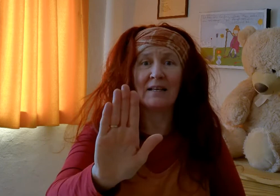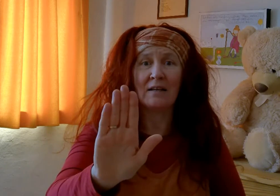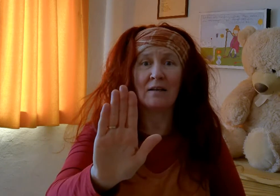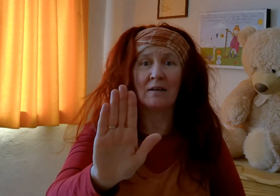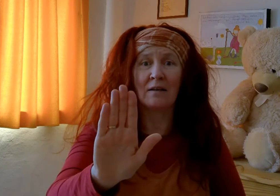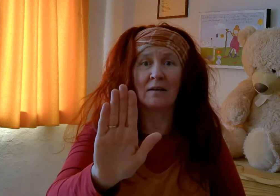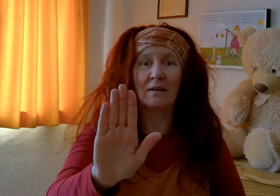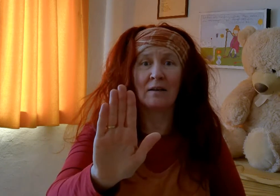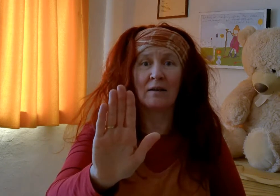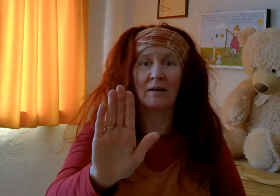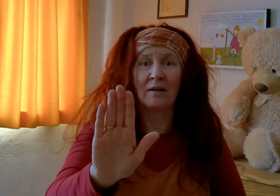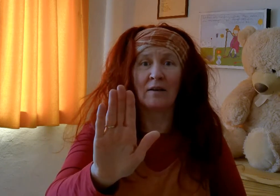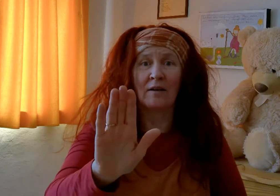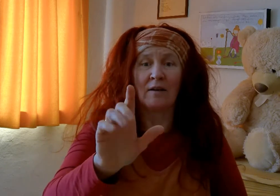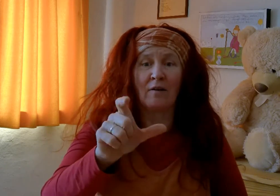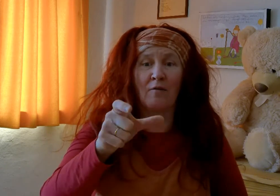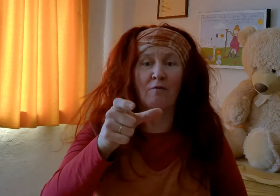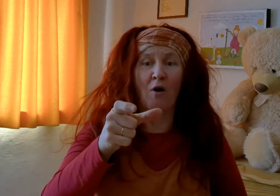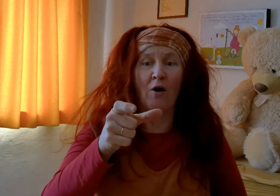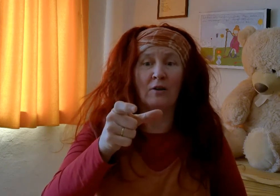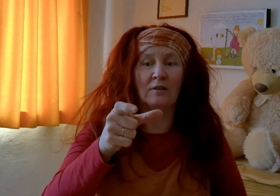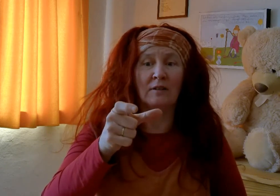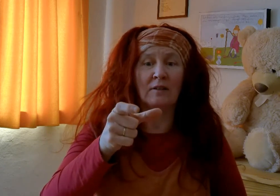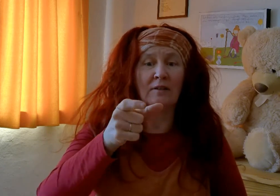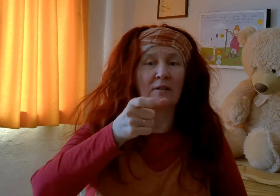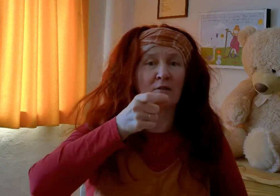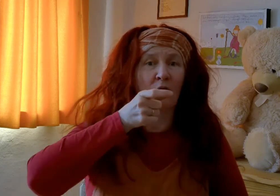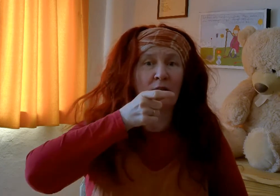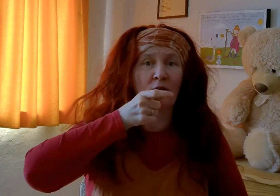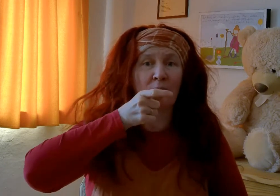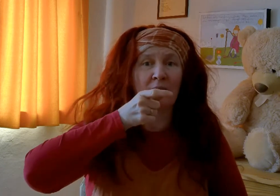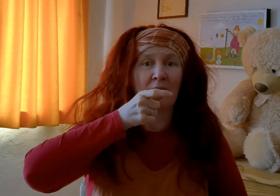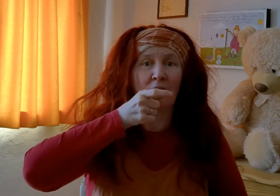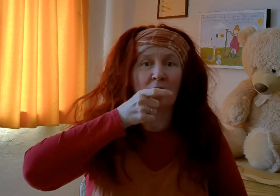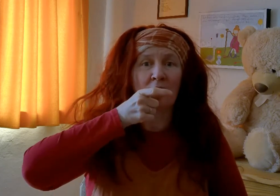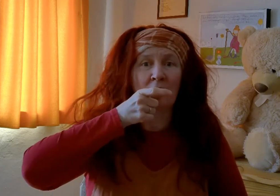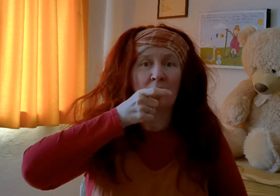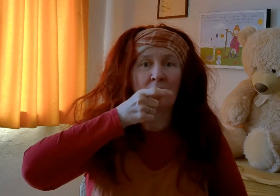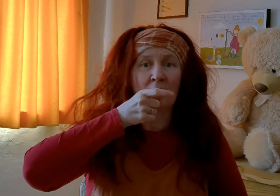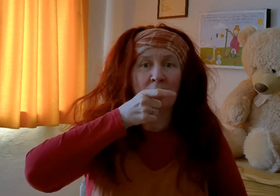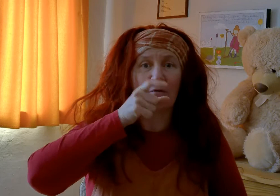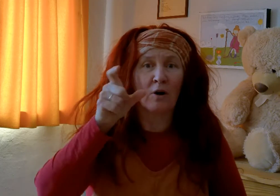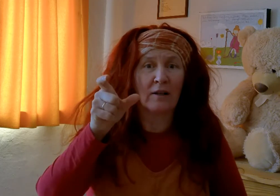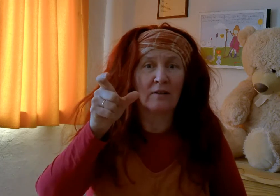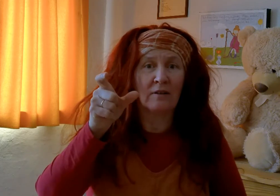Worte, das Wort kommt hier raus, Worte